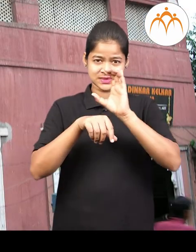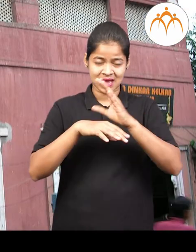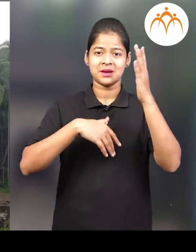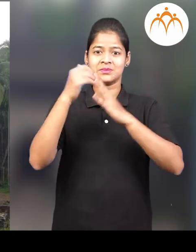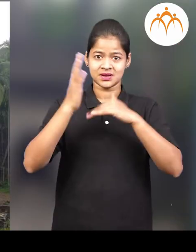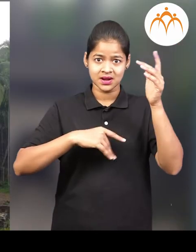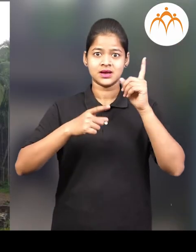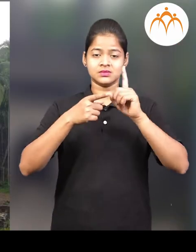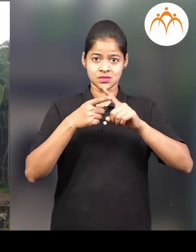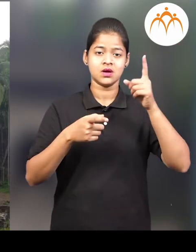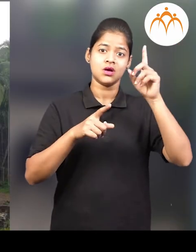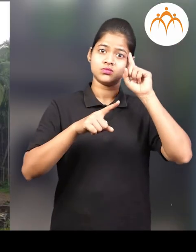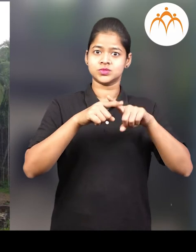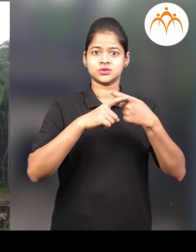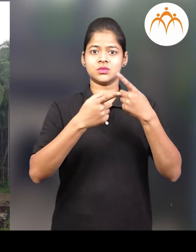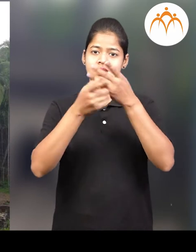संगरहाले